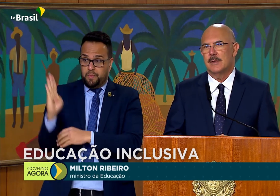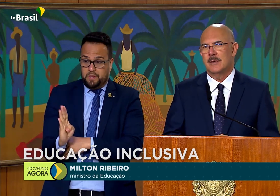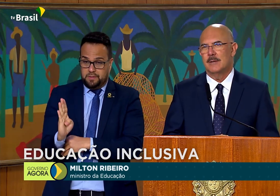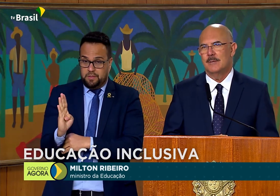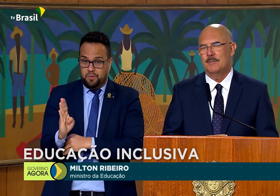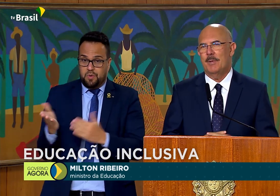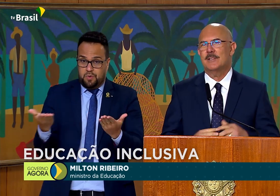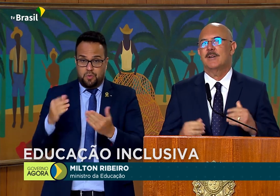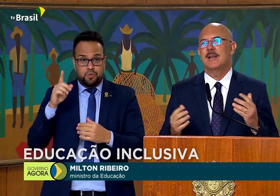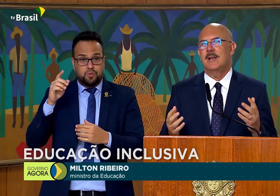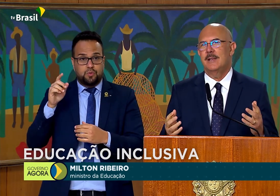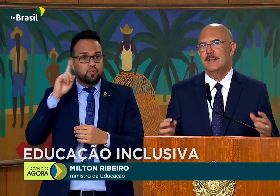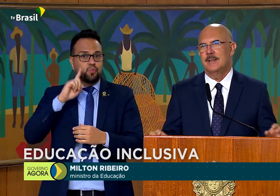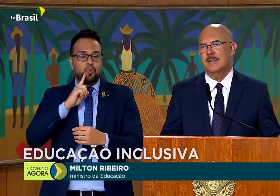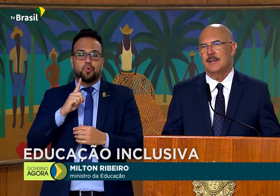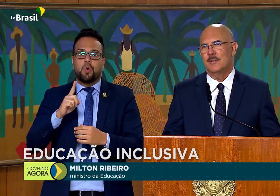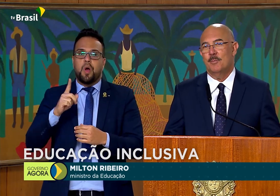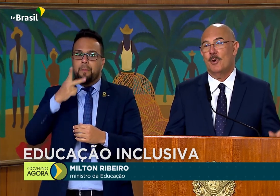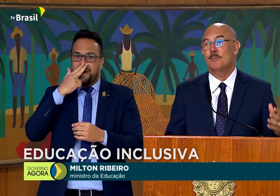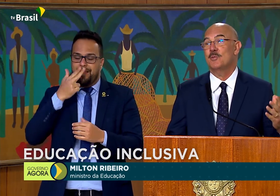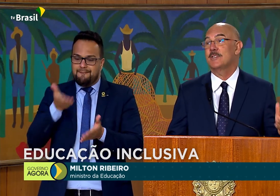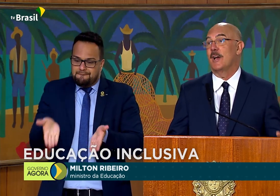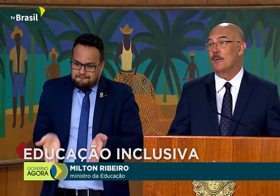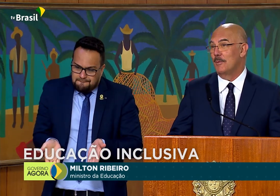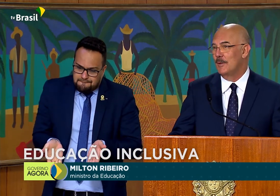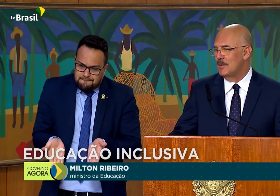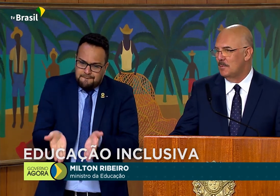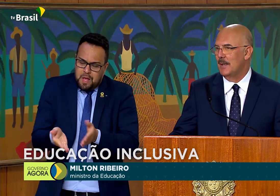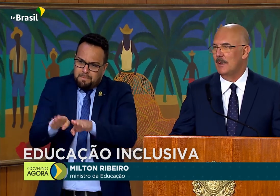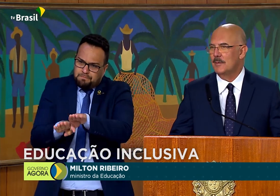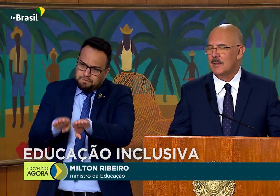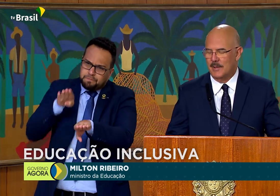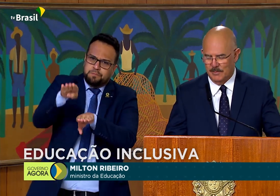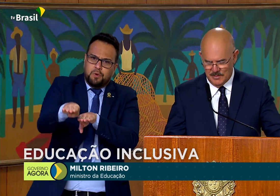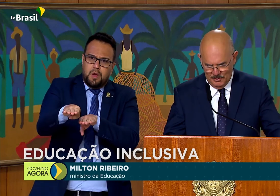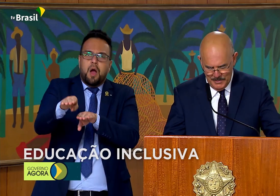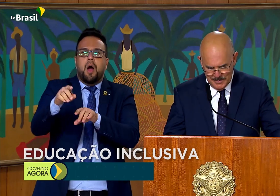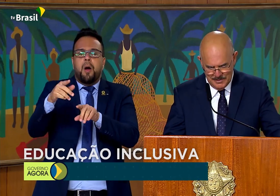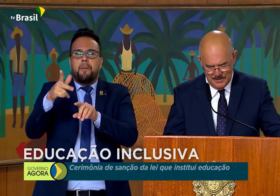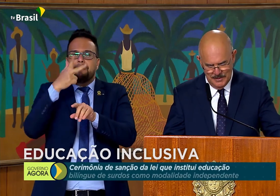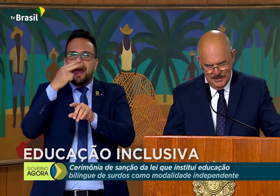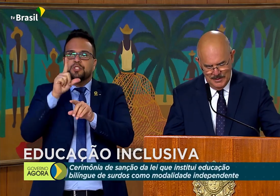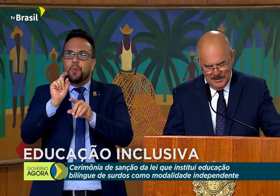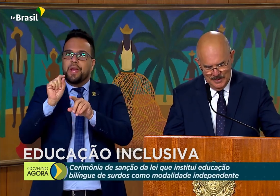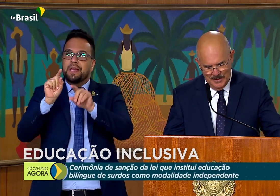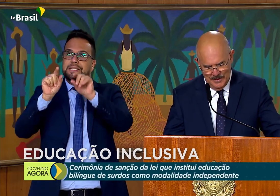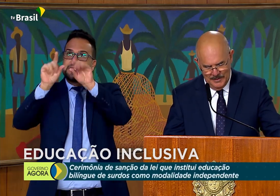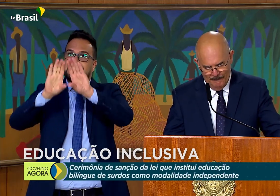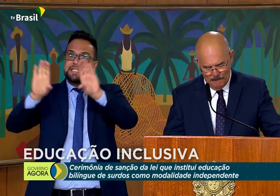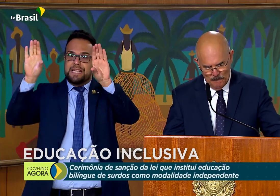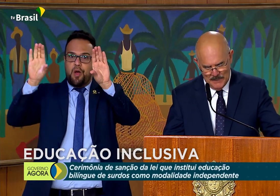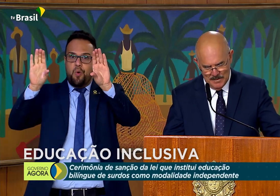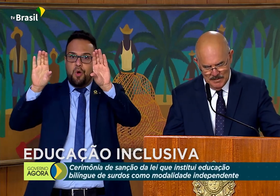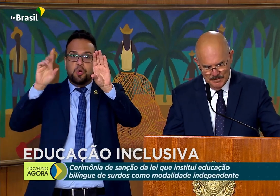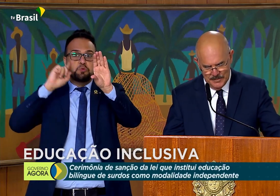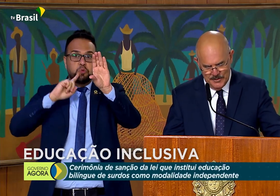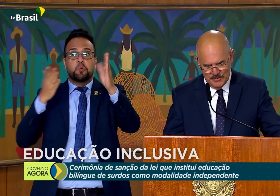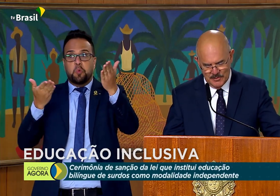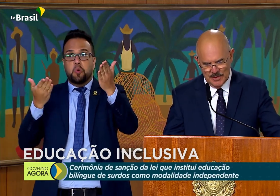um passo além do próprio céu. Eu vou explicar por quê. O salmista, ele diz no